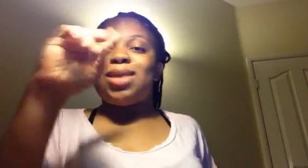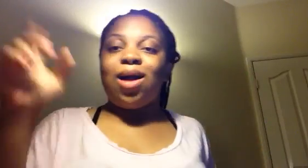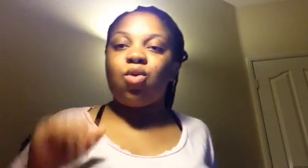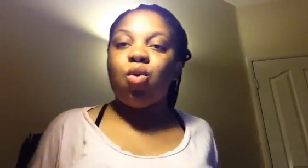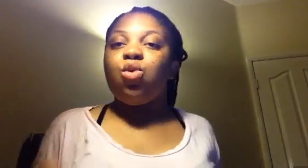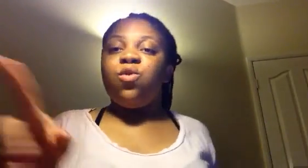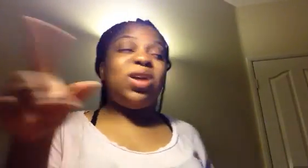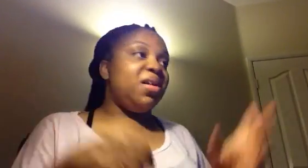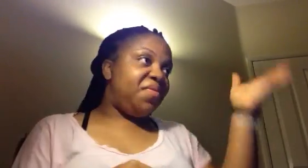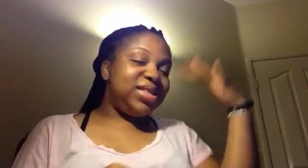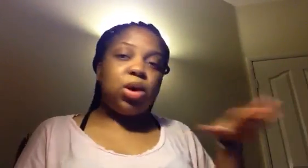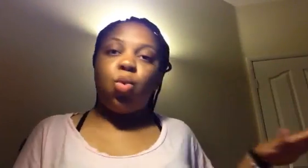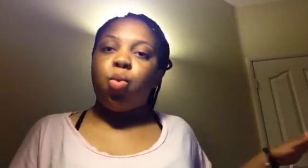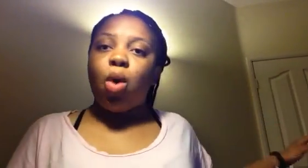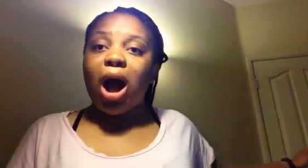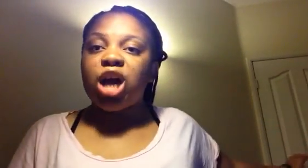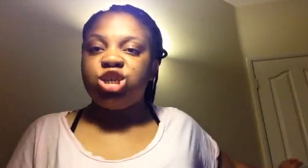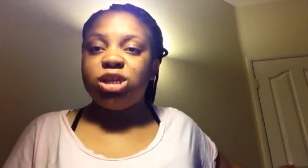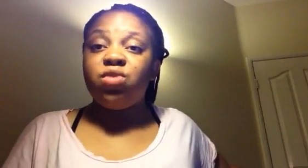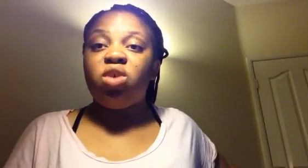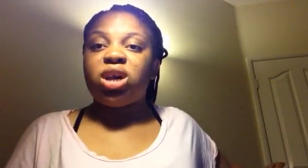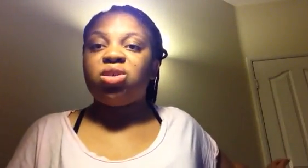à coup, vous voilà, verser ouah chez les Ivoiriens,